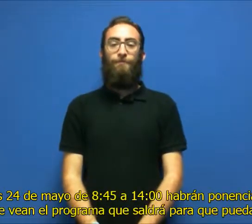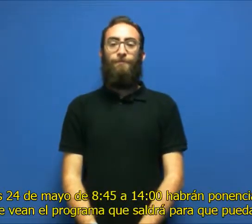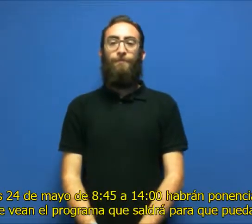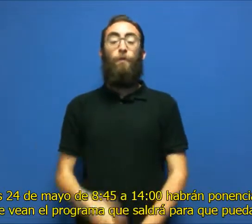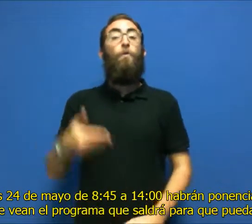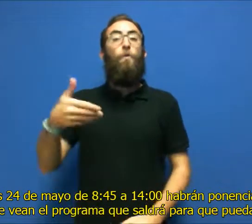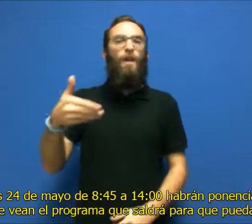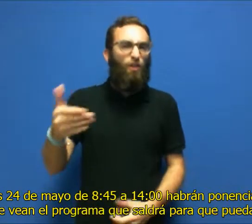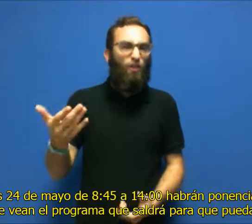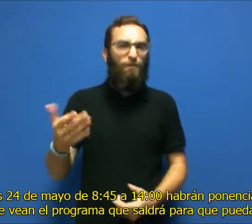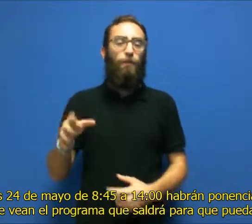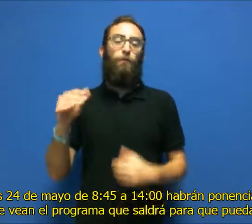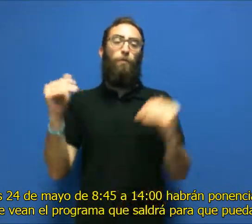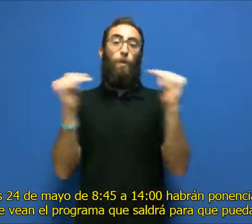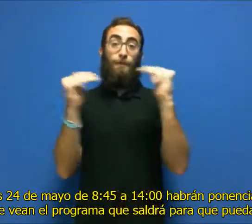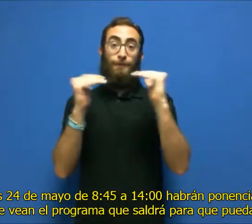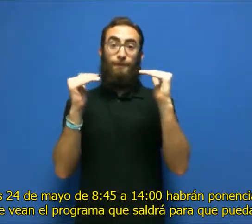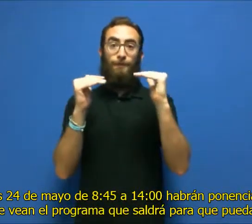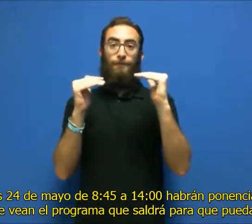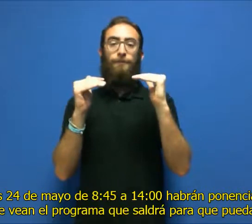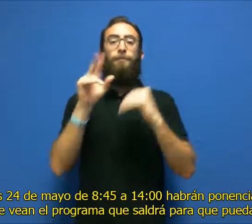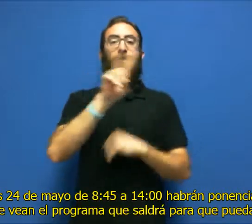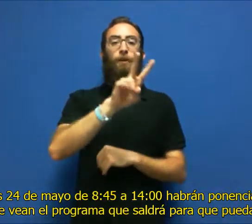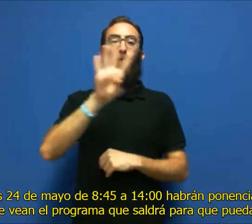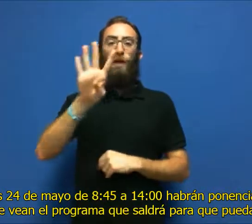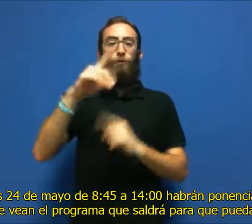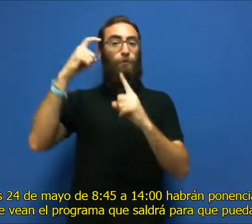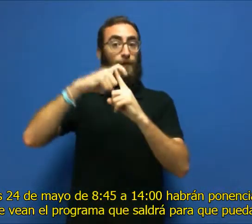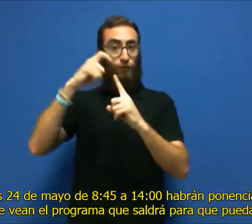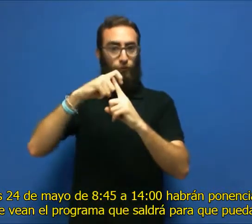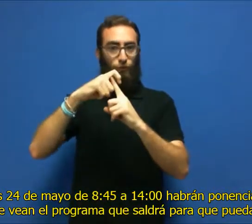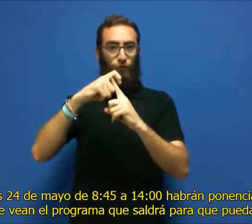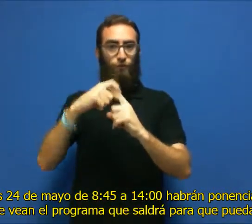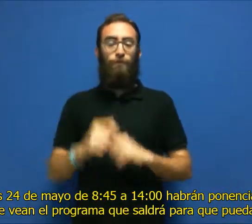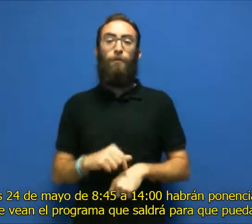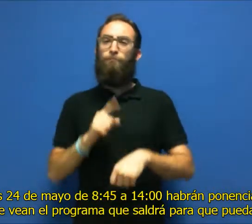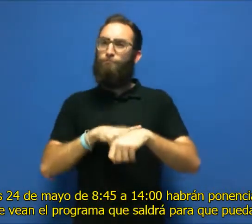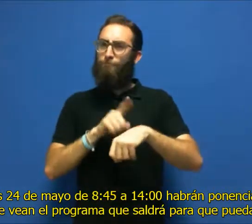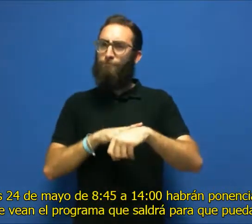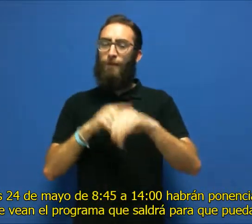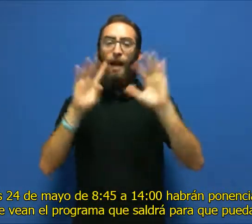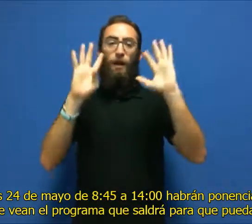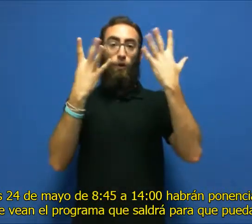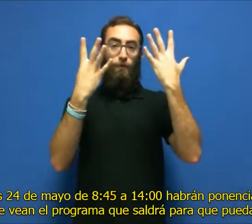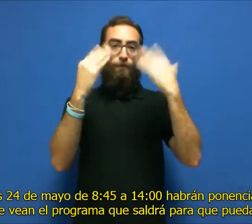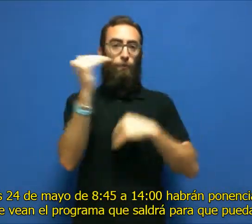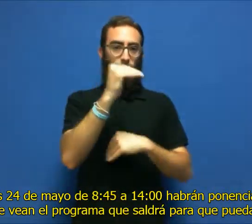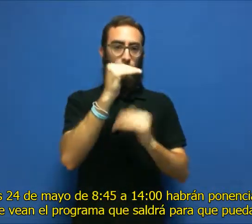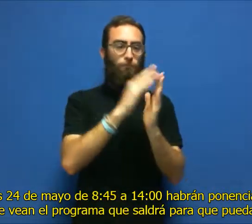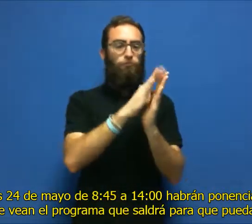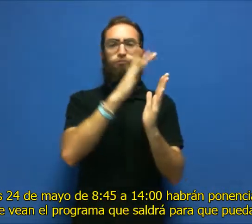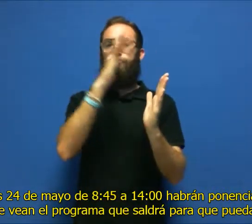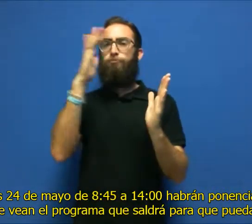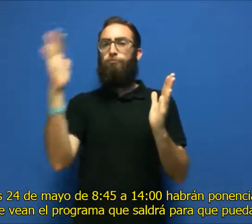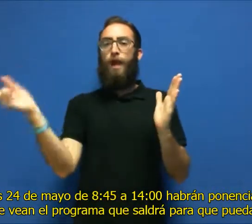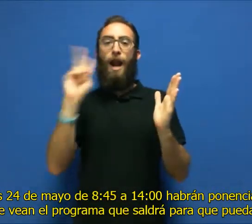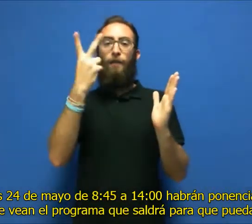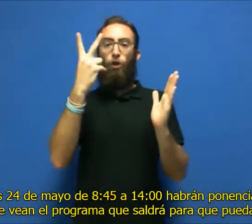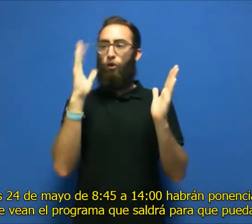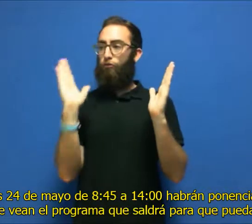Será el jueves 24 de mayo de 9 menos cuarto a